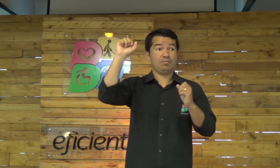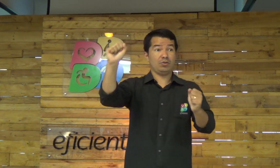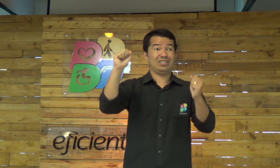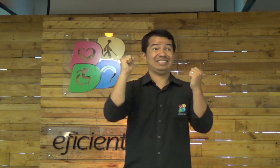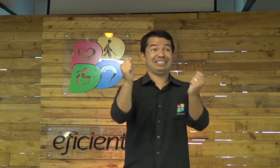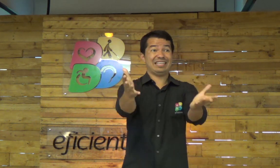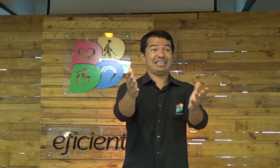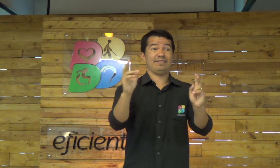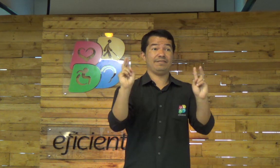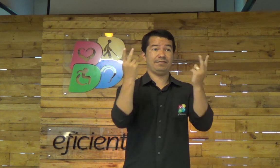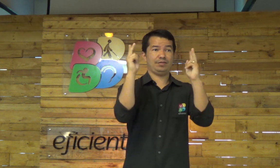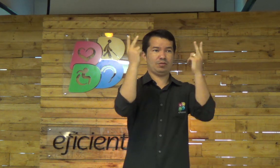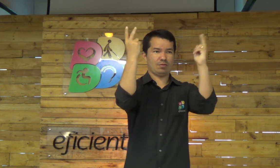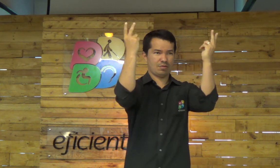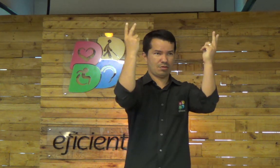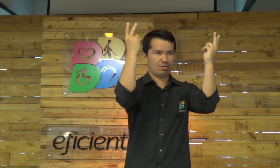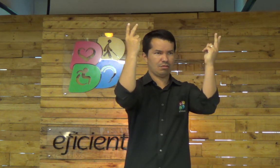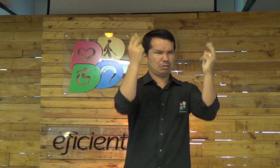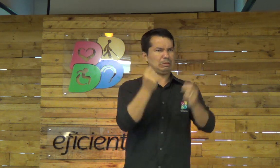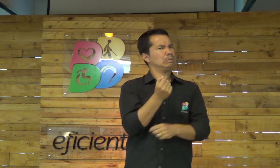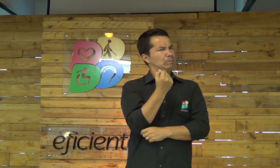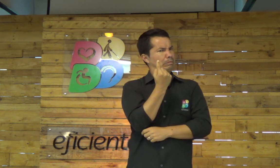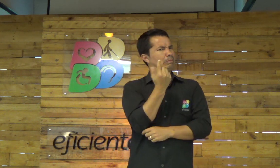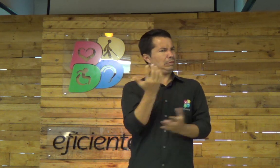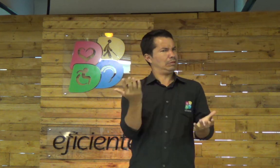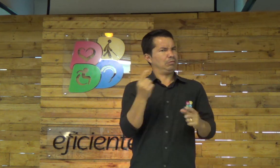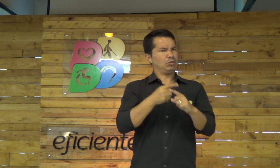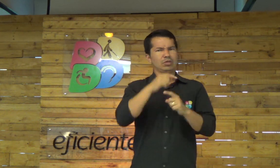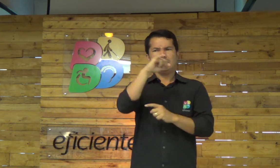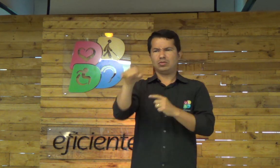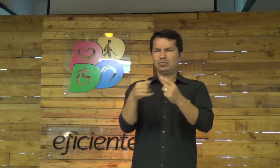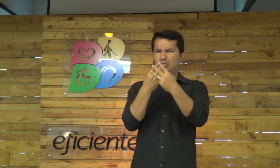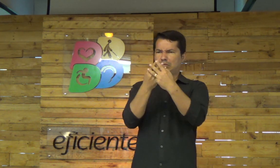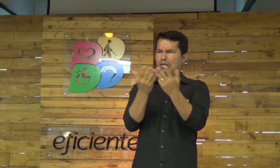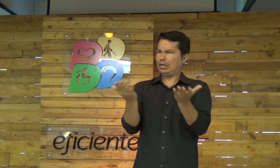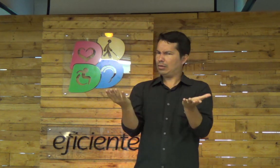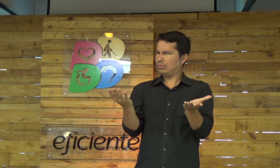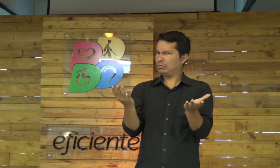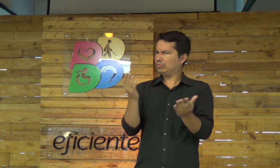acreditavam e não confiavam que Deus poderia dar vitória para eles.